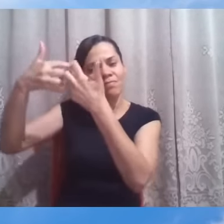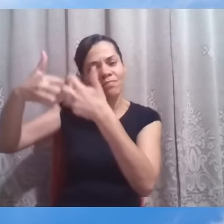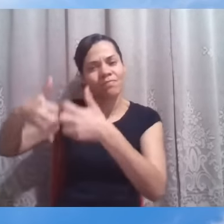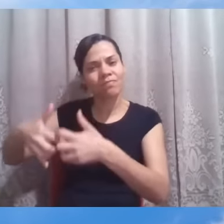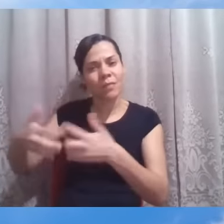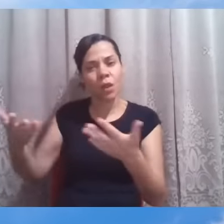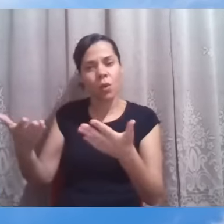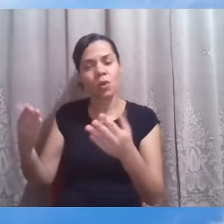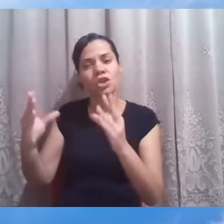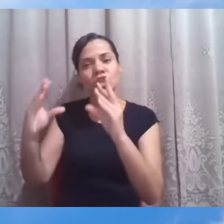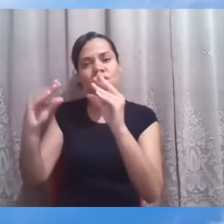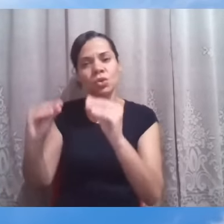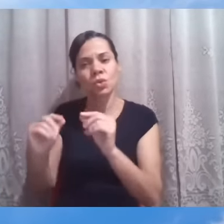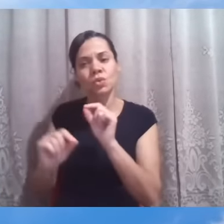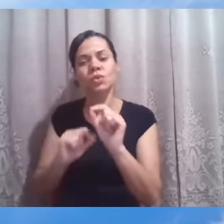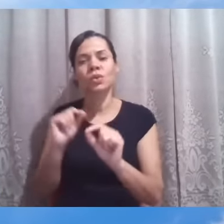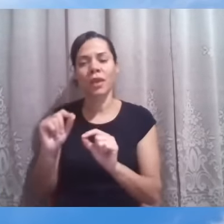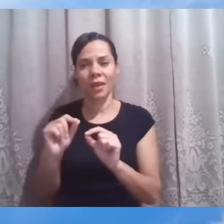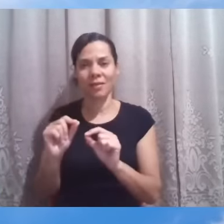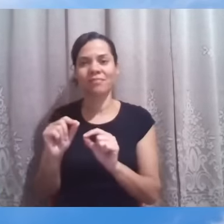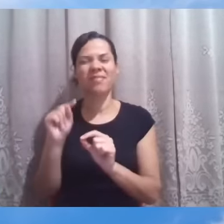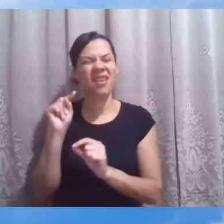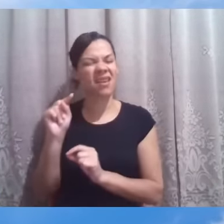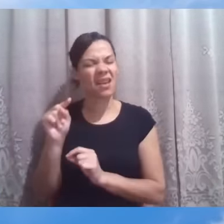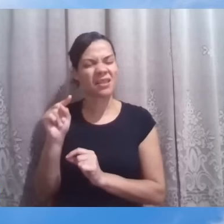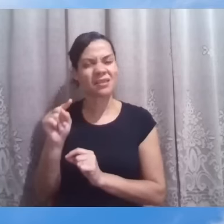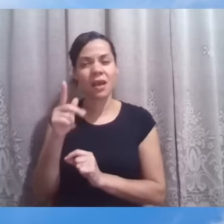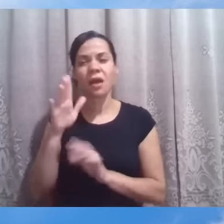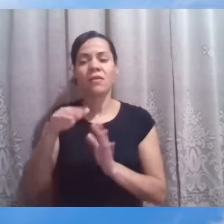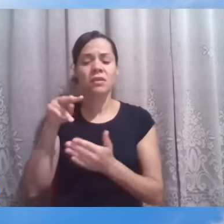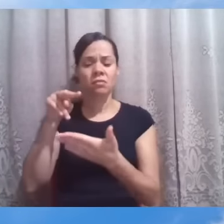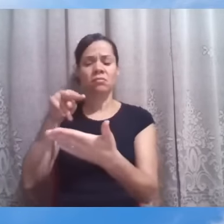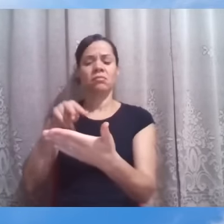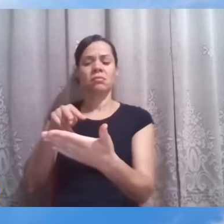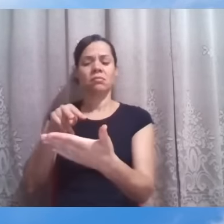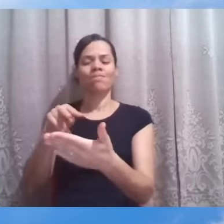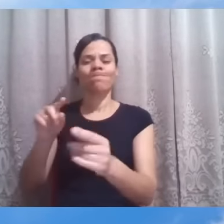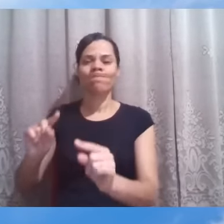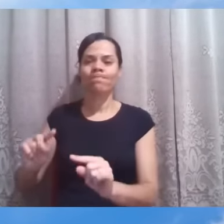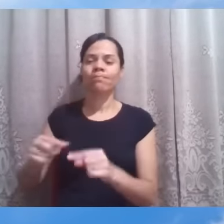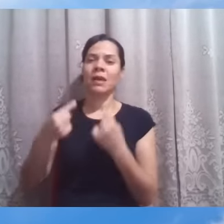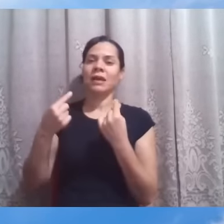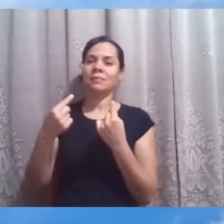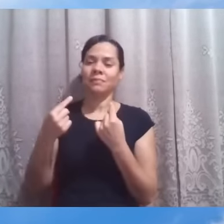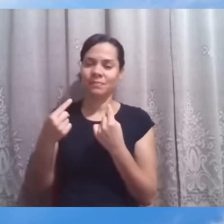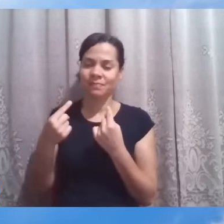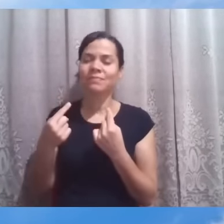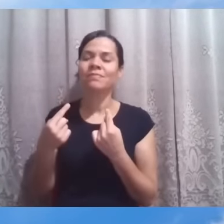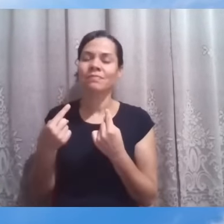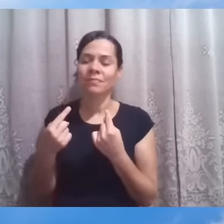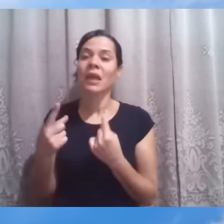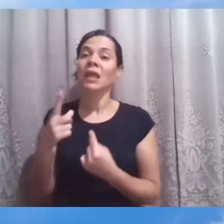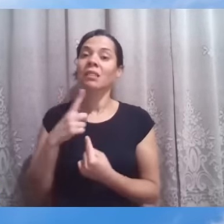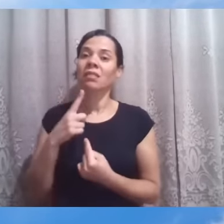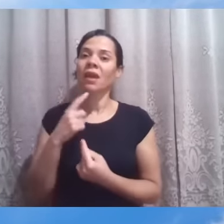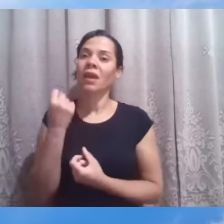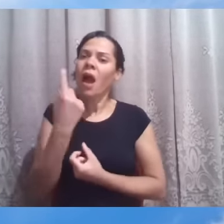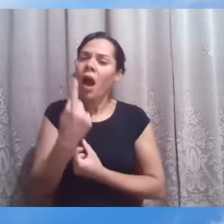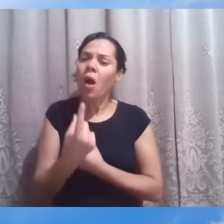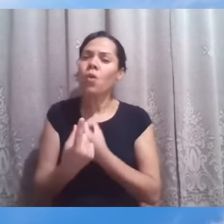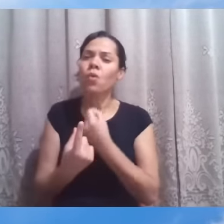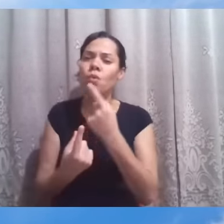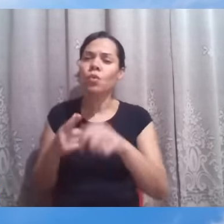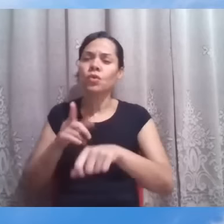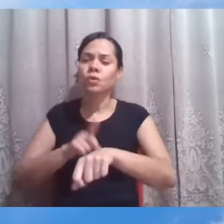é daquelas passagens que, num primeiro olhar, nos desafia. Existem algumas passagens, alguns